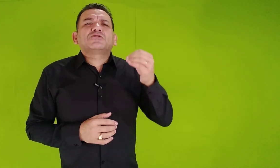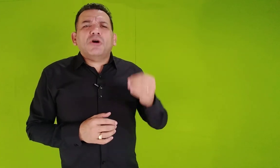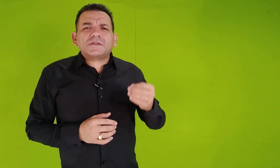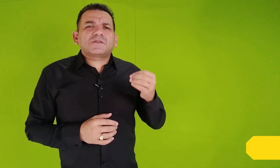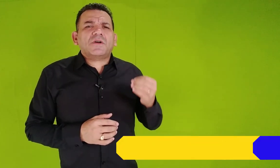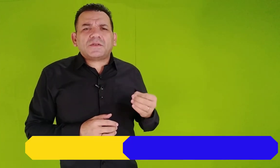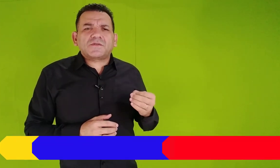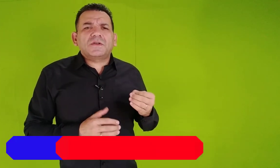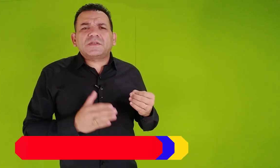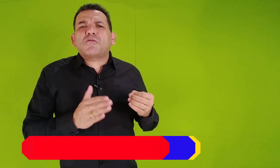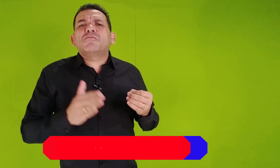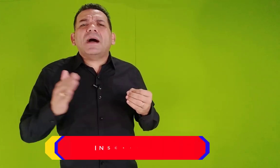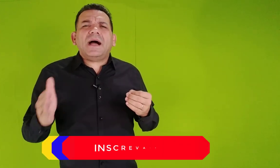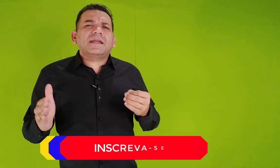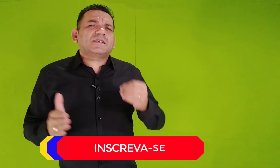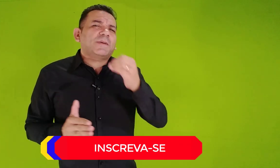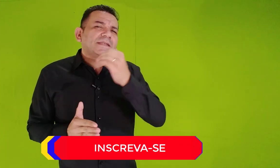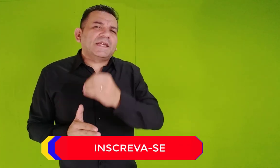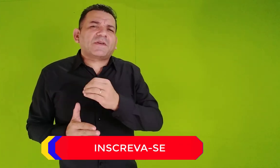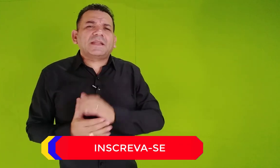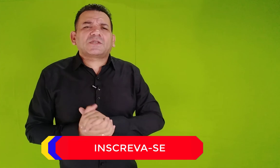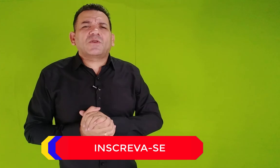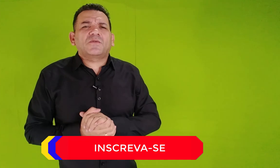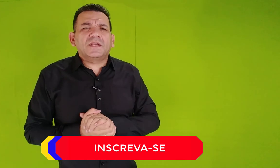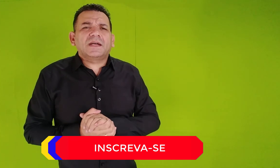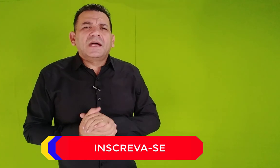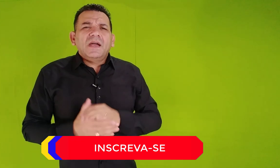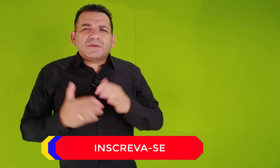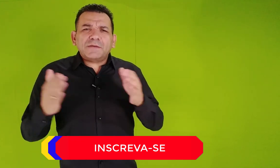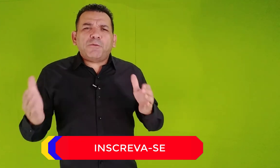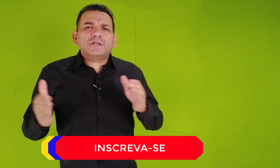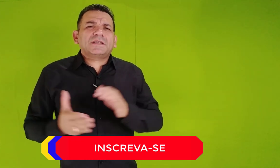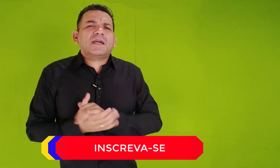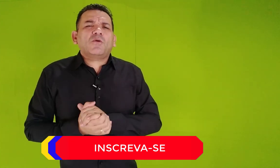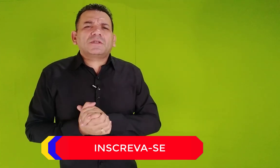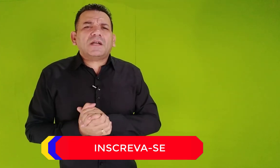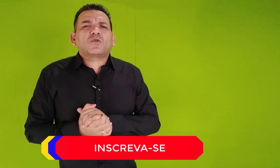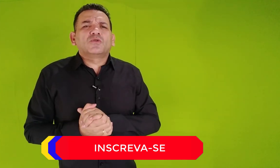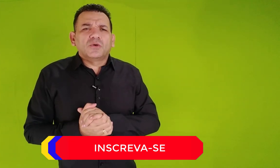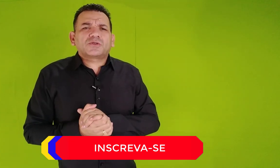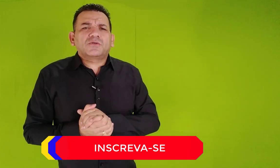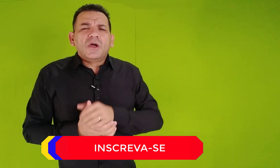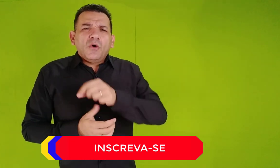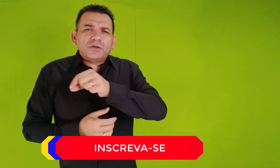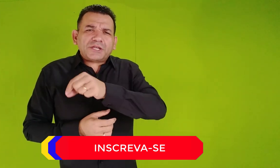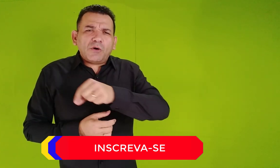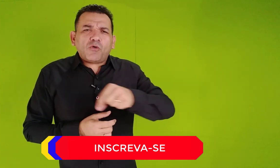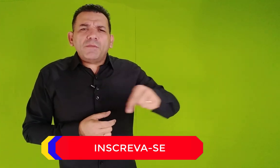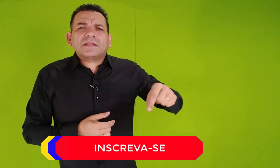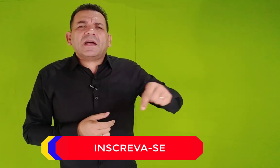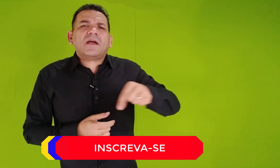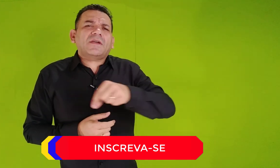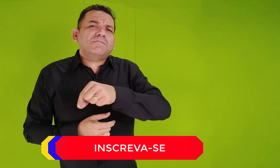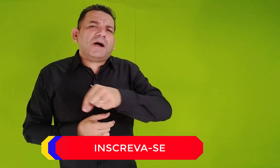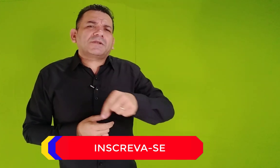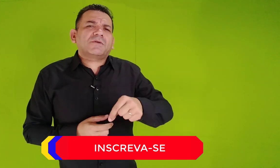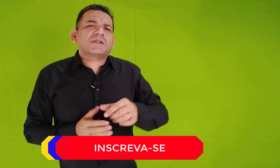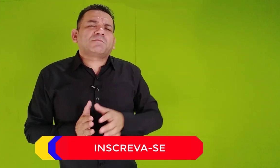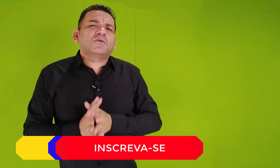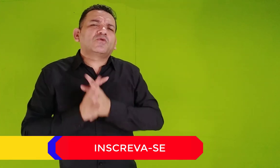nossas orações em alguma área específica da sua vida, você pode entrar em contato conosco ou deixar um comentário aqui embaixo, eu respondo